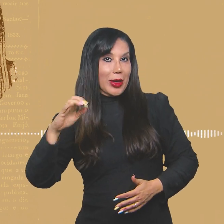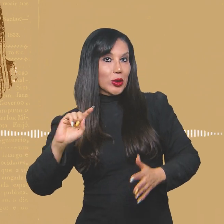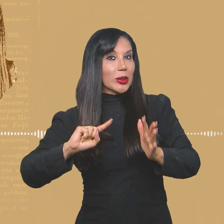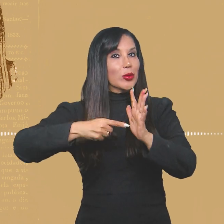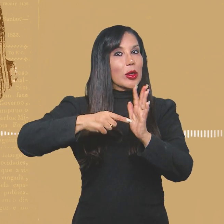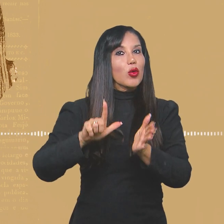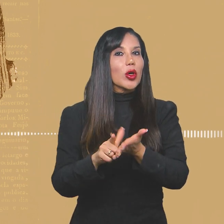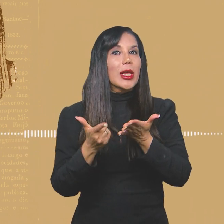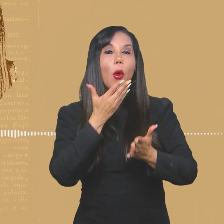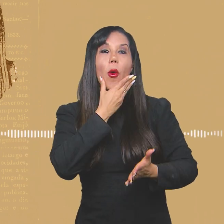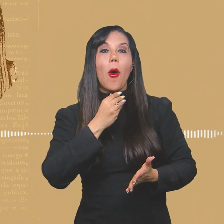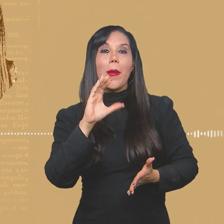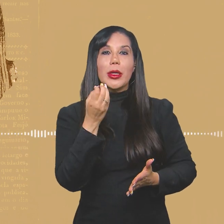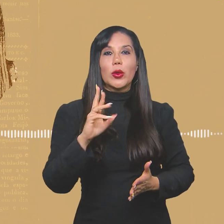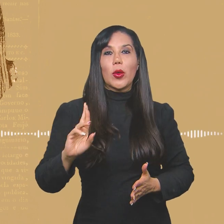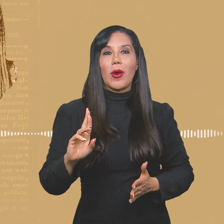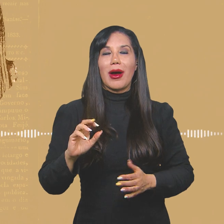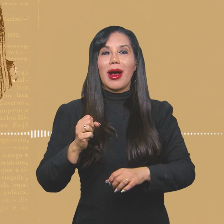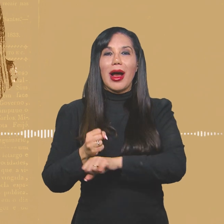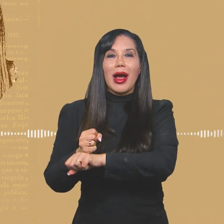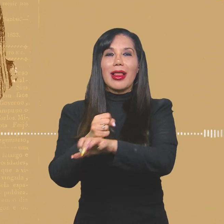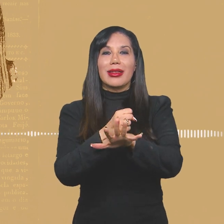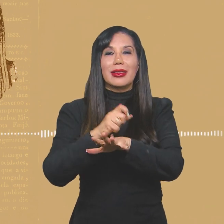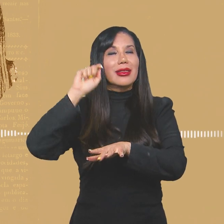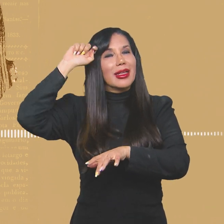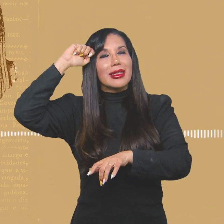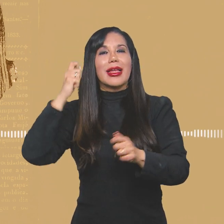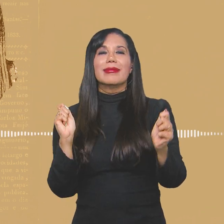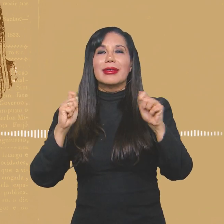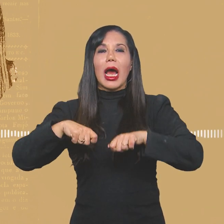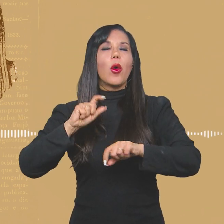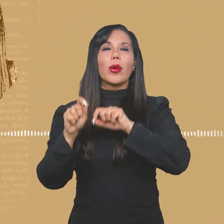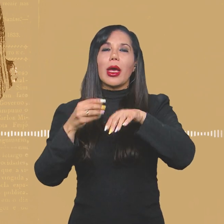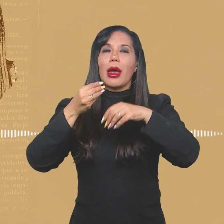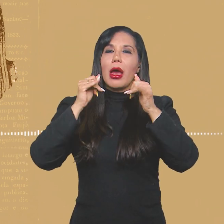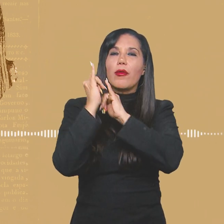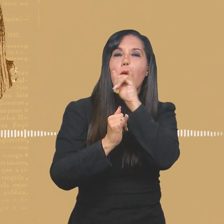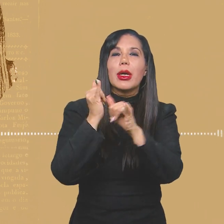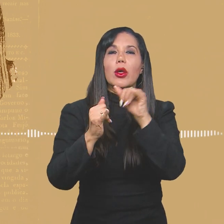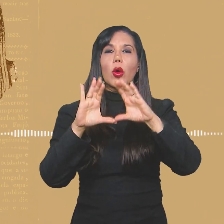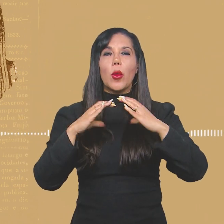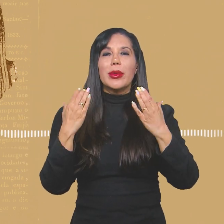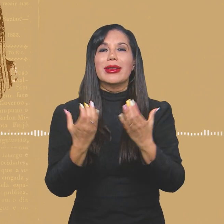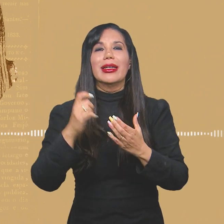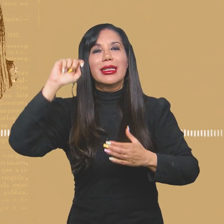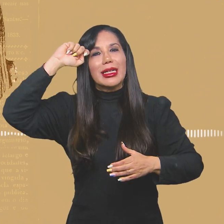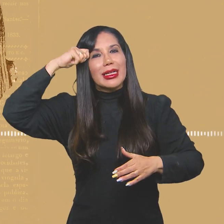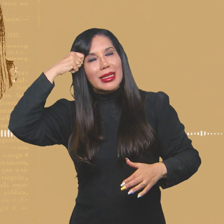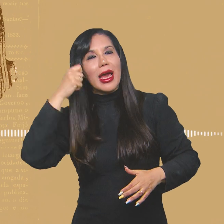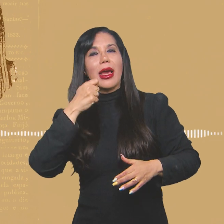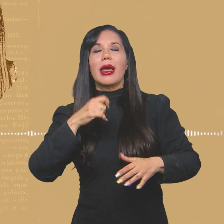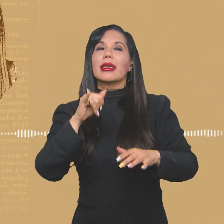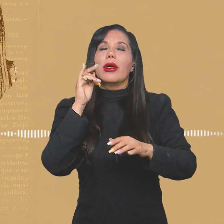A mídia negra dá condições que a comunidade negra se aproprie dos seus próprios problemas, consiga